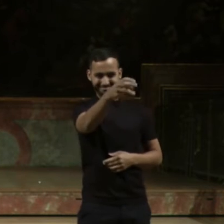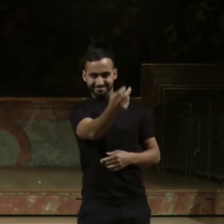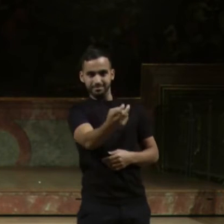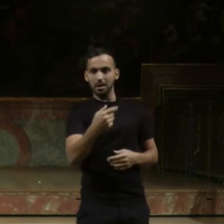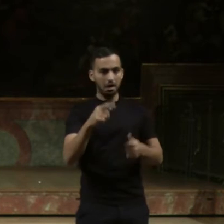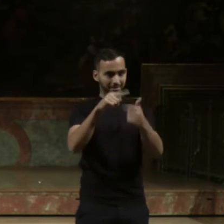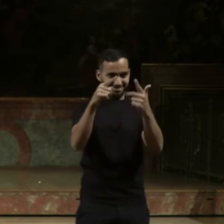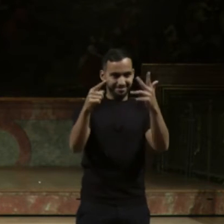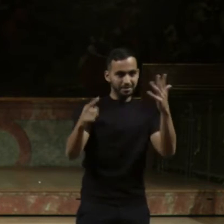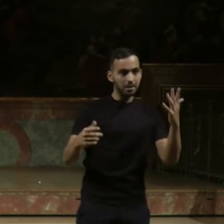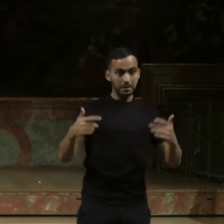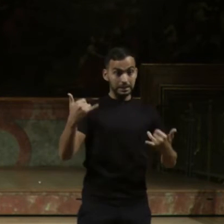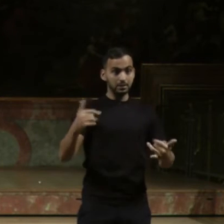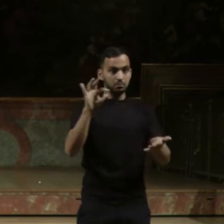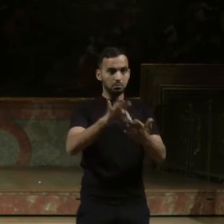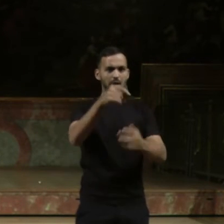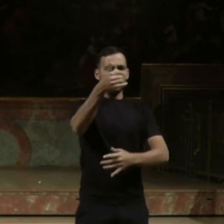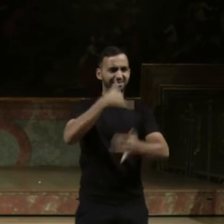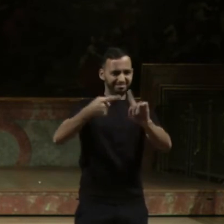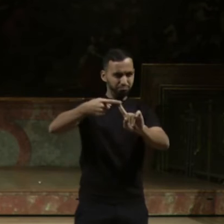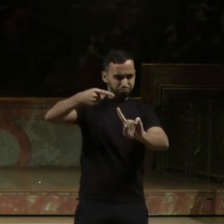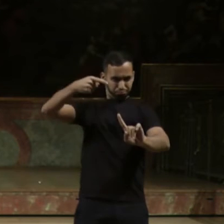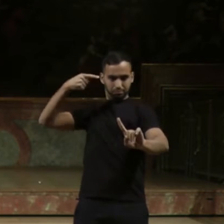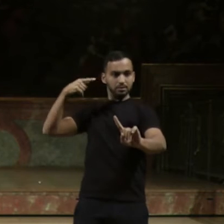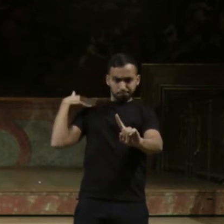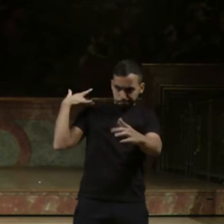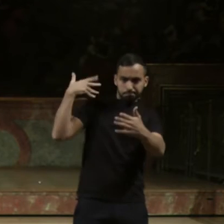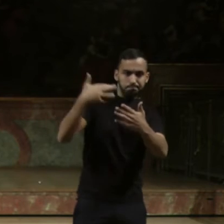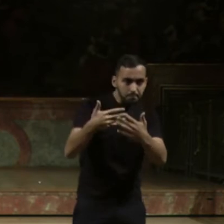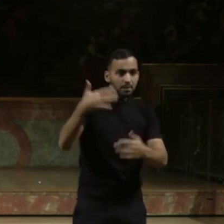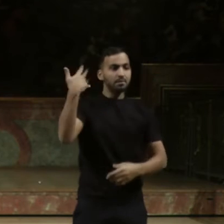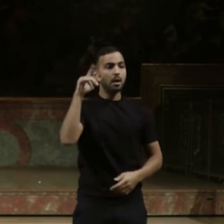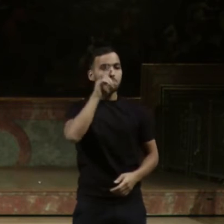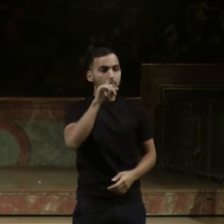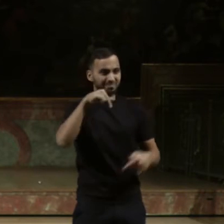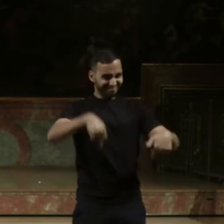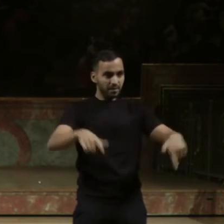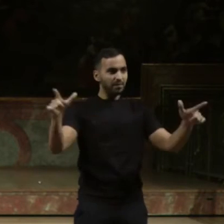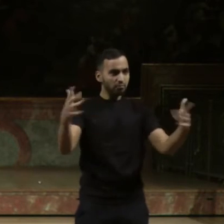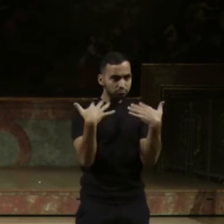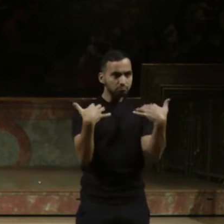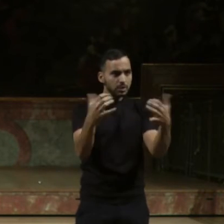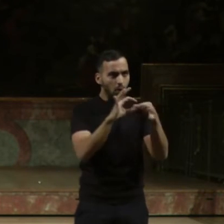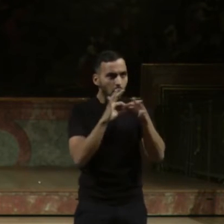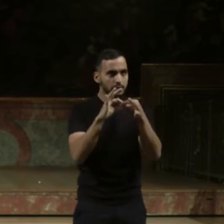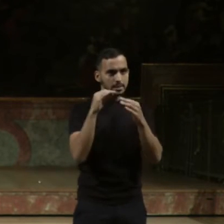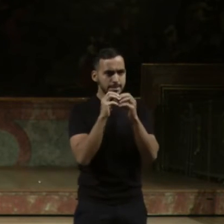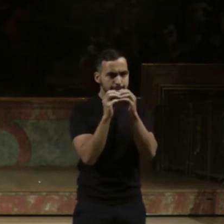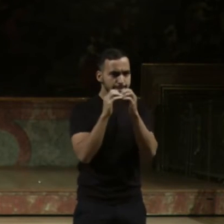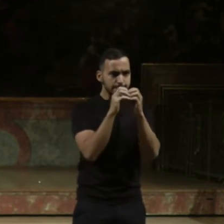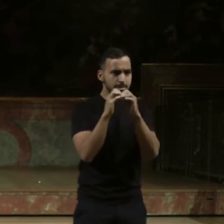im letzten Jahr versucht haben, diese Veranstaltung zu ermöglichen und ich bin froh, dass wir es geschafft haben und ich bin froh, dass wir so